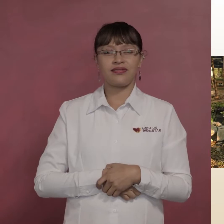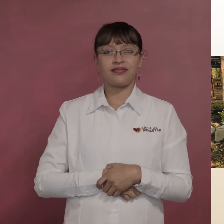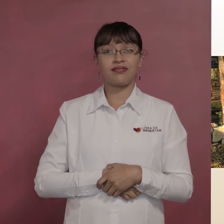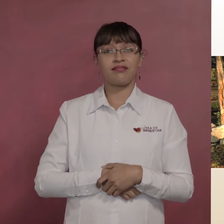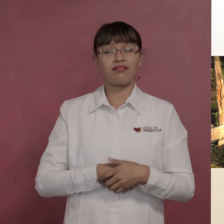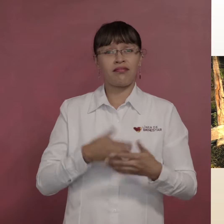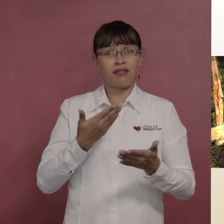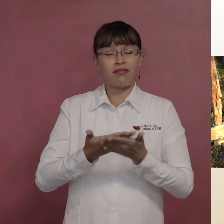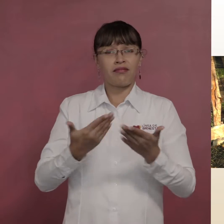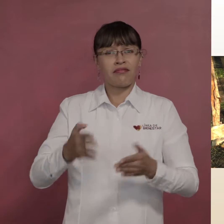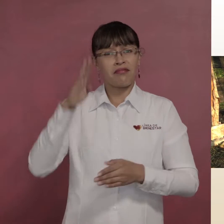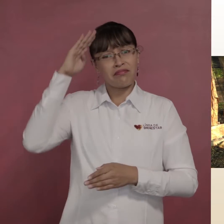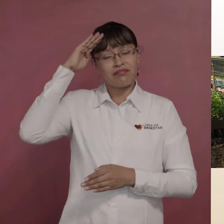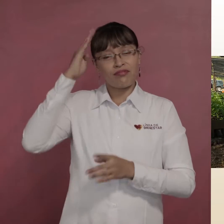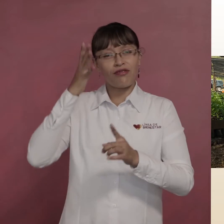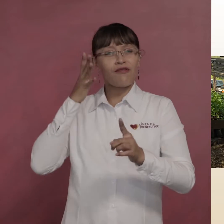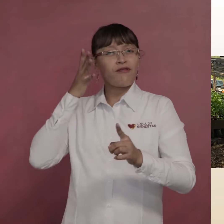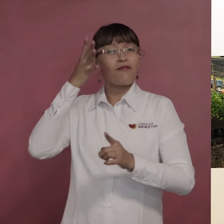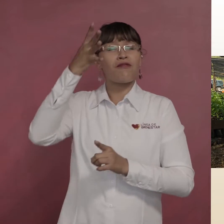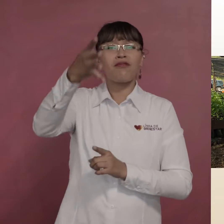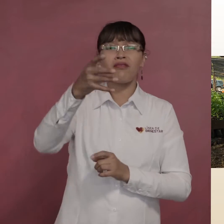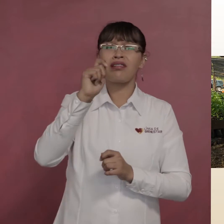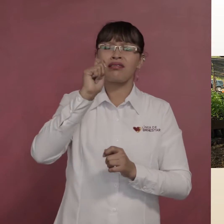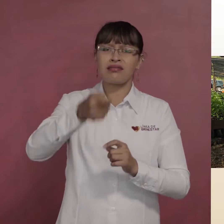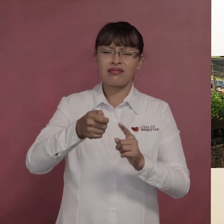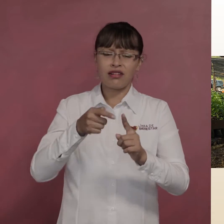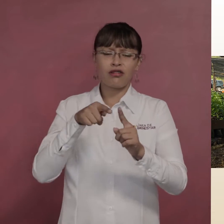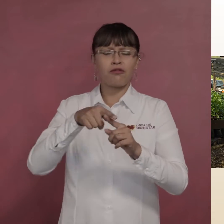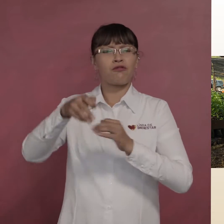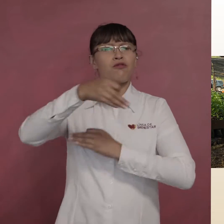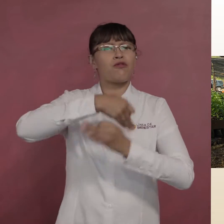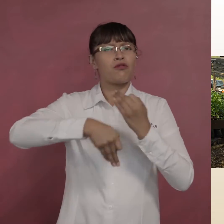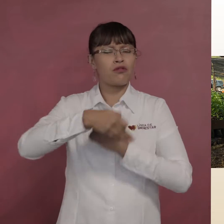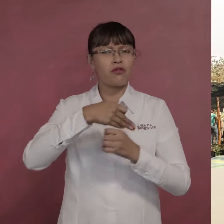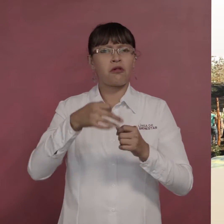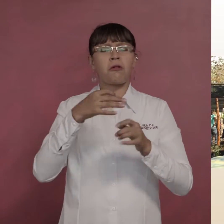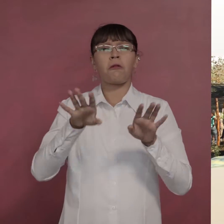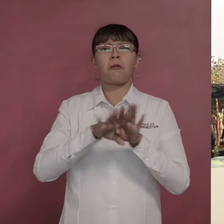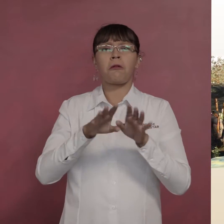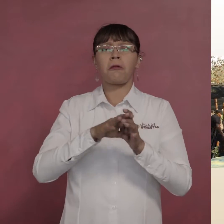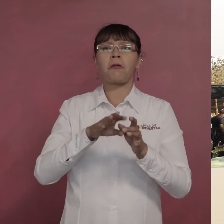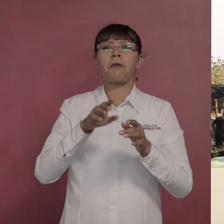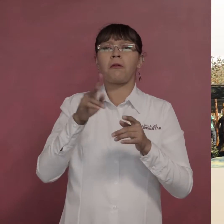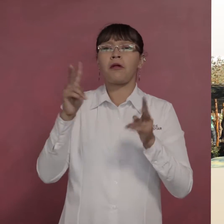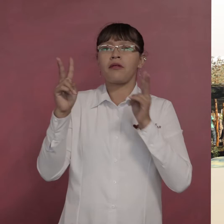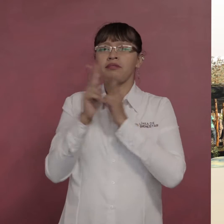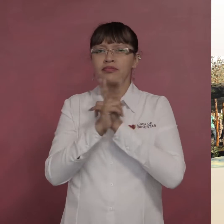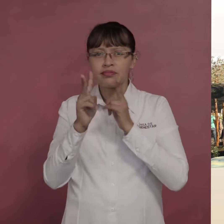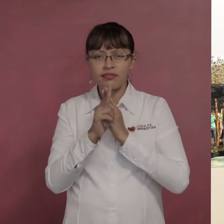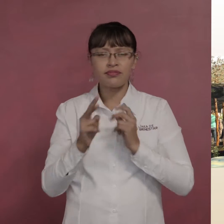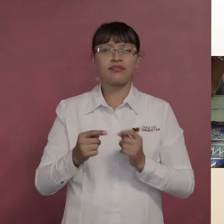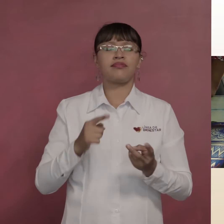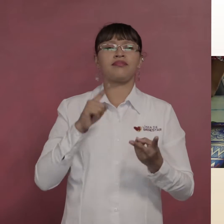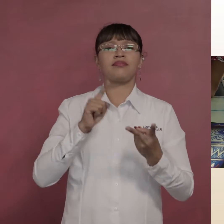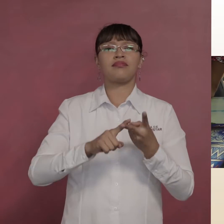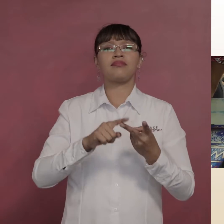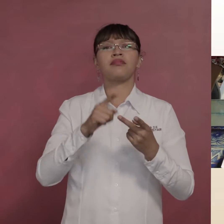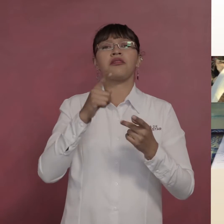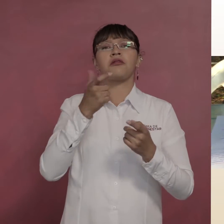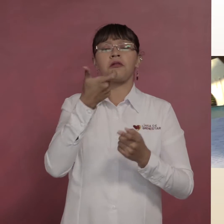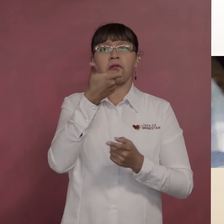Estamos pensando a futuro, a futuro en todo, a futuro en producción de oxígeno, a futuro en producción